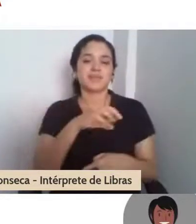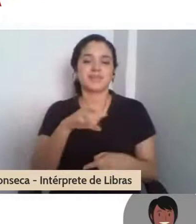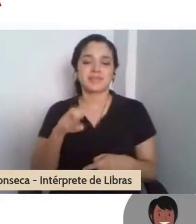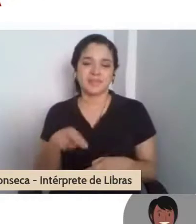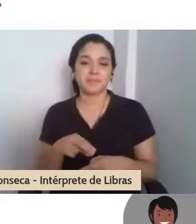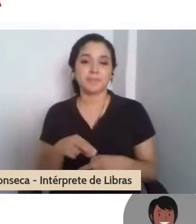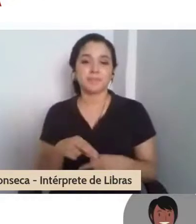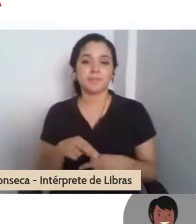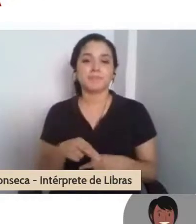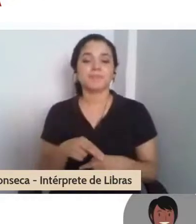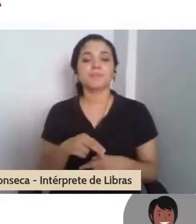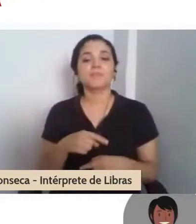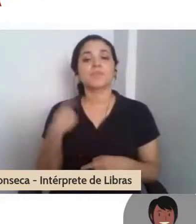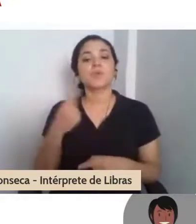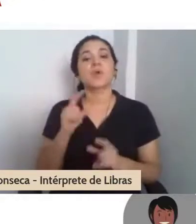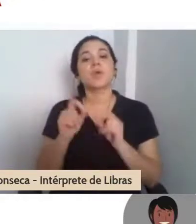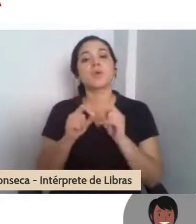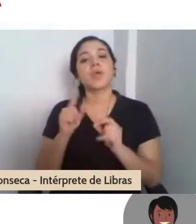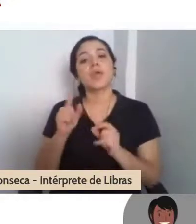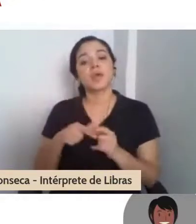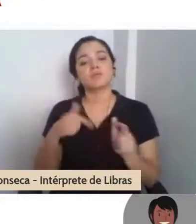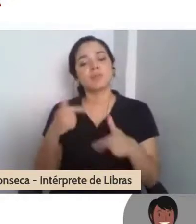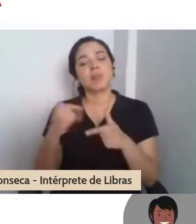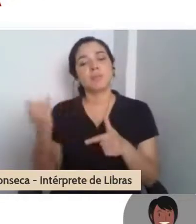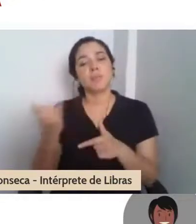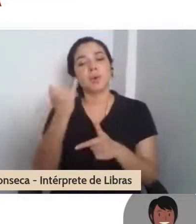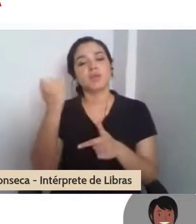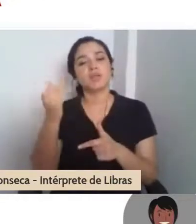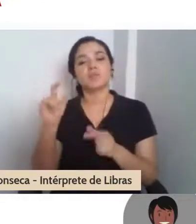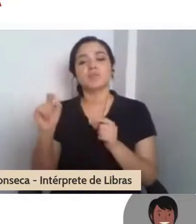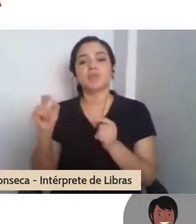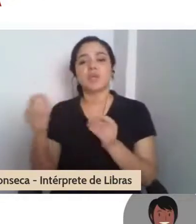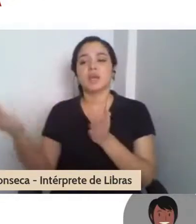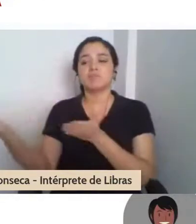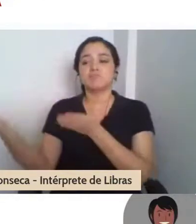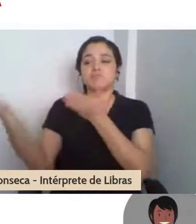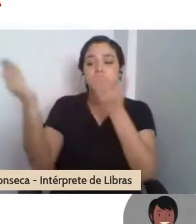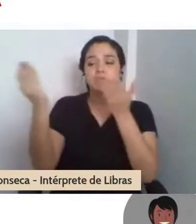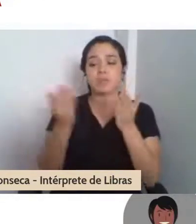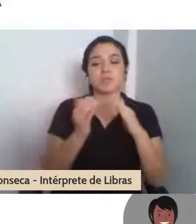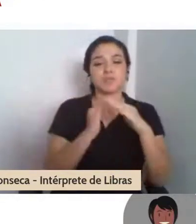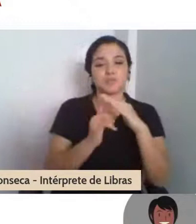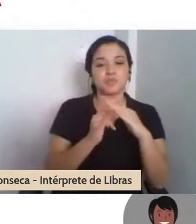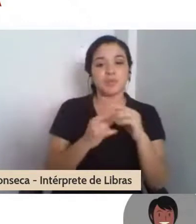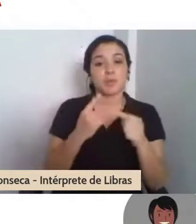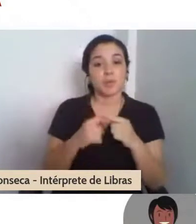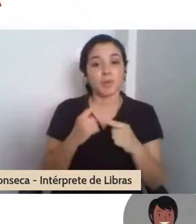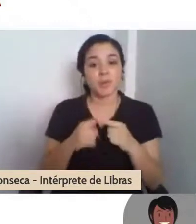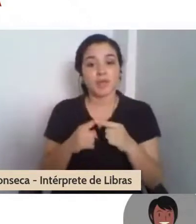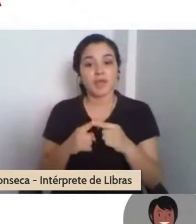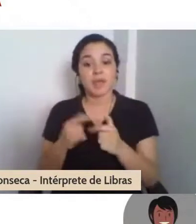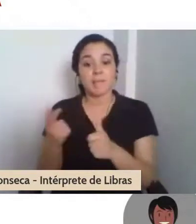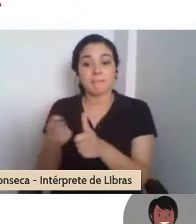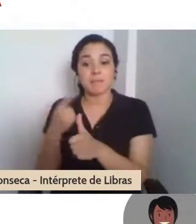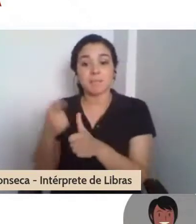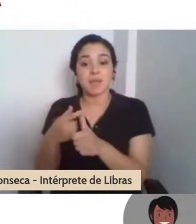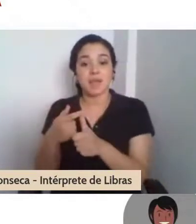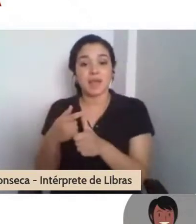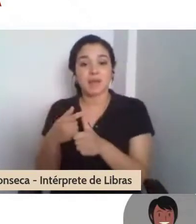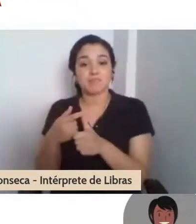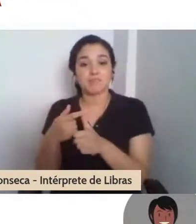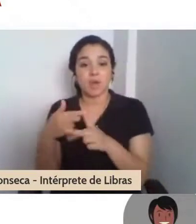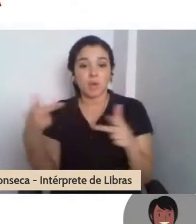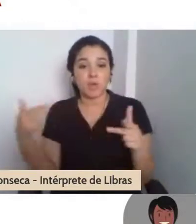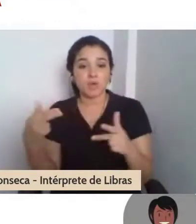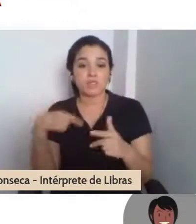importante trabalho de acolhimento institucional. São os primeiros rostos que os calouros, os jovens veem quando